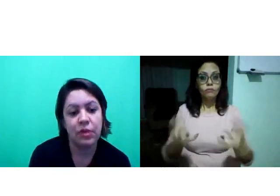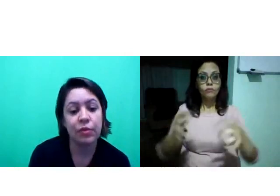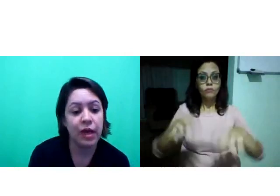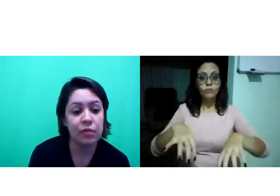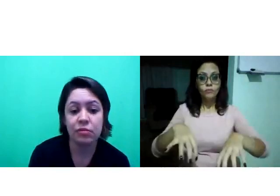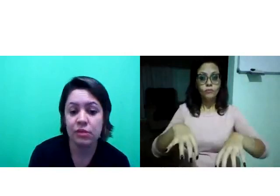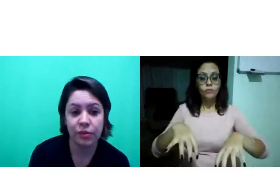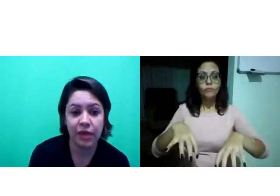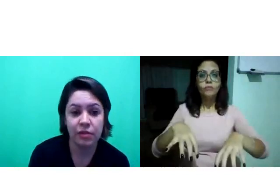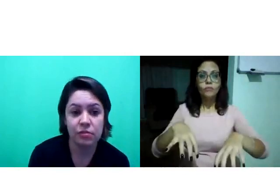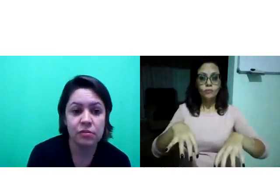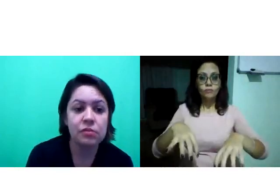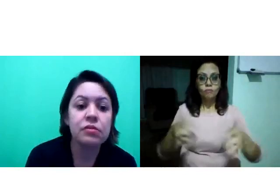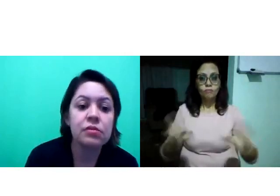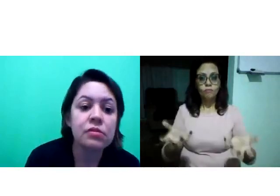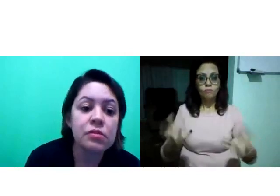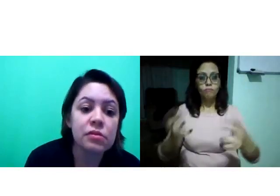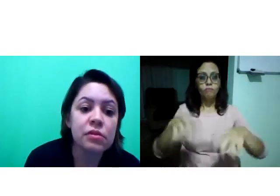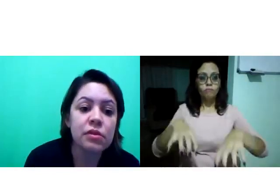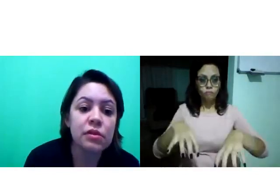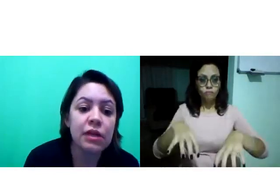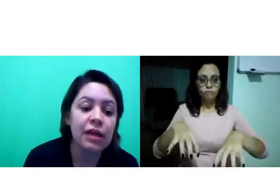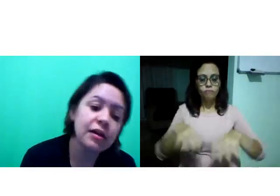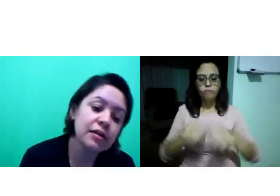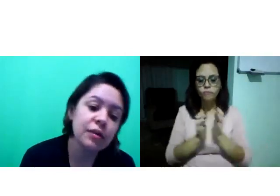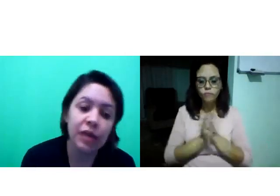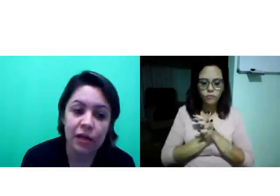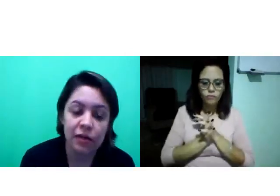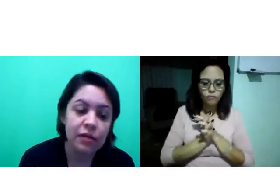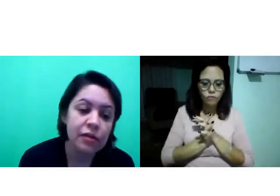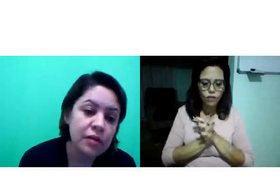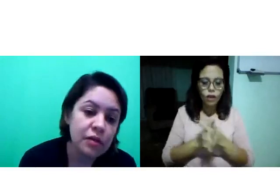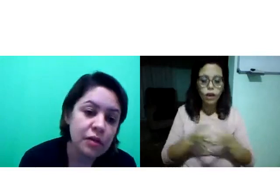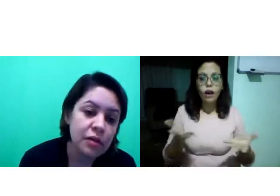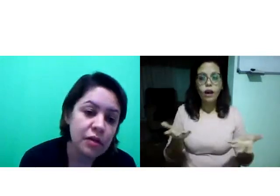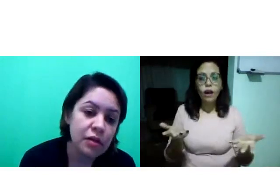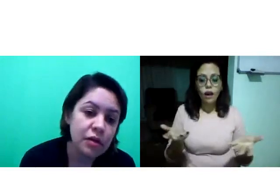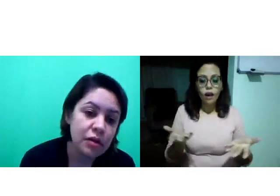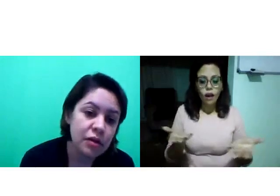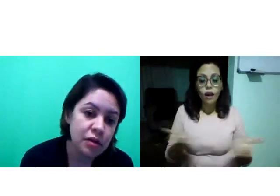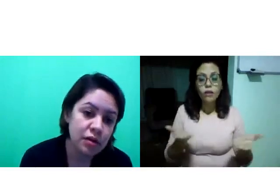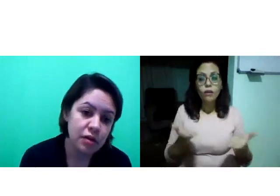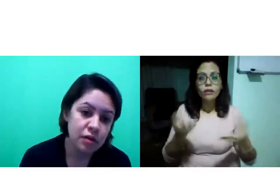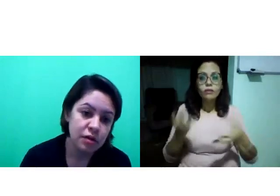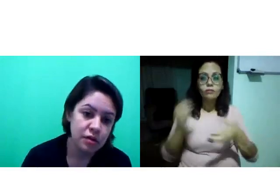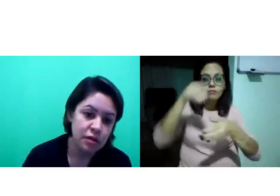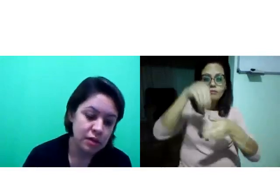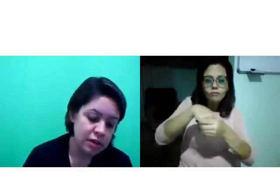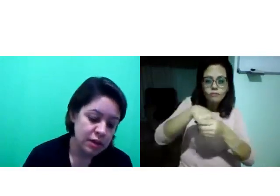Eu quero. Não quero. Querer. Não querer. Não querer.